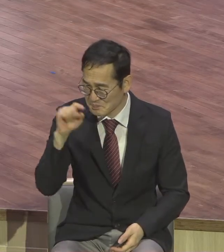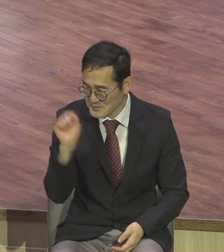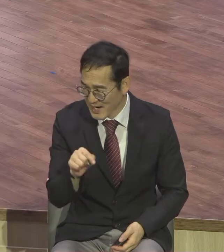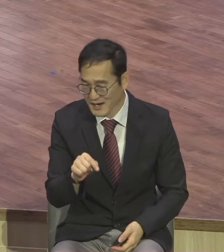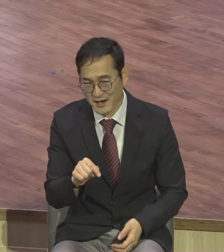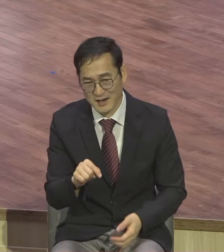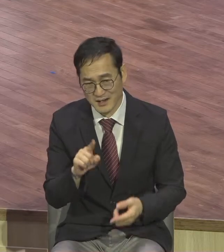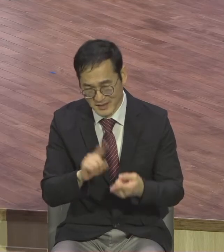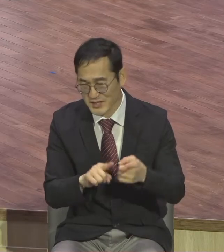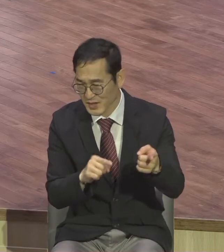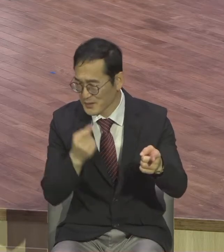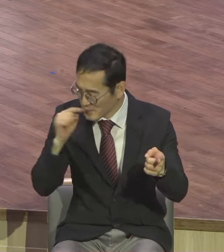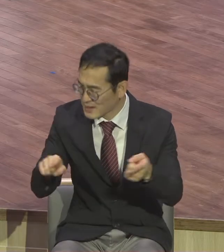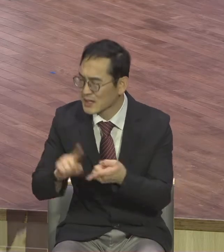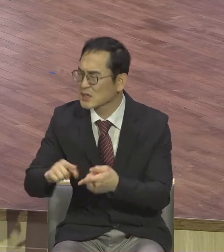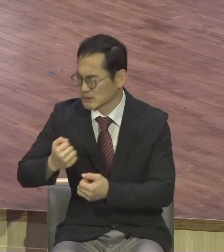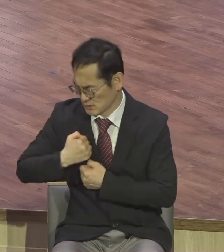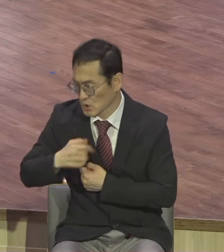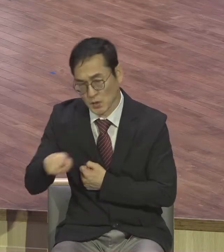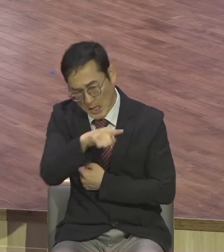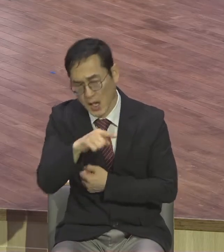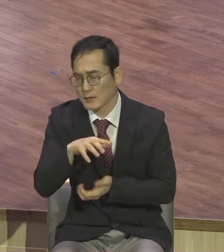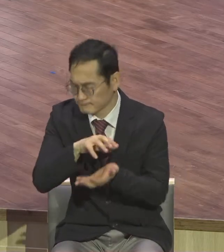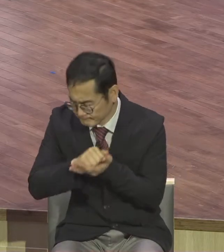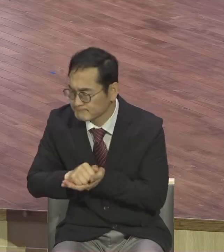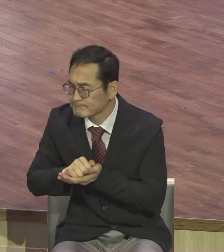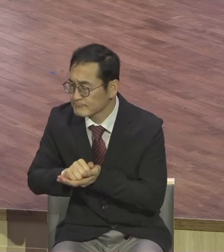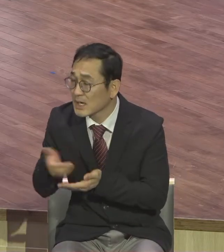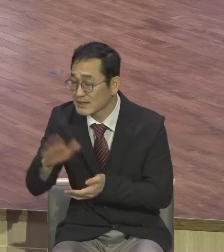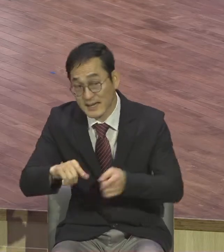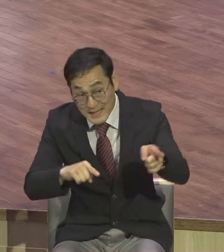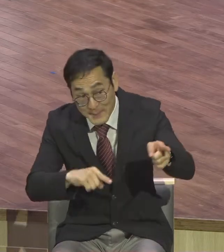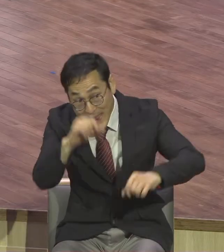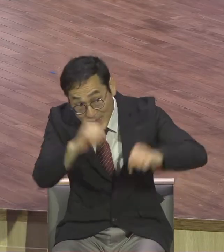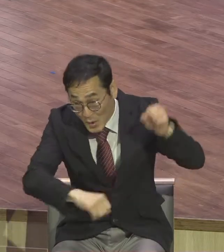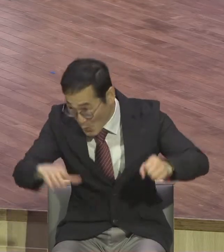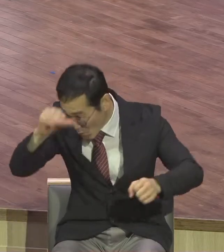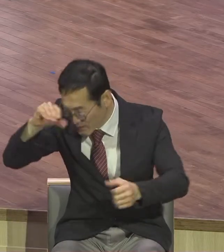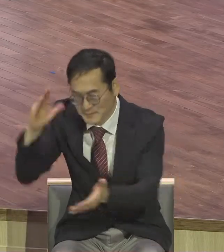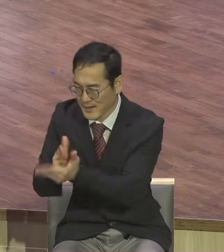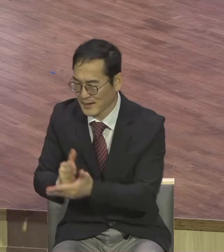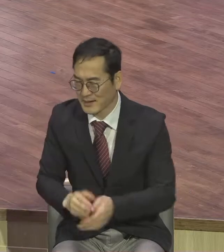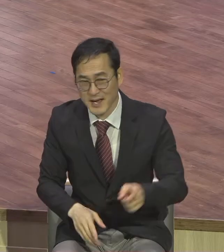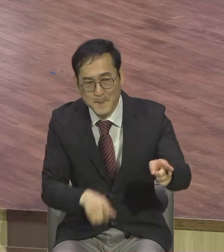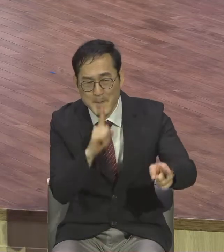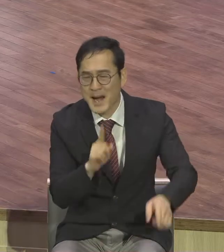지키되 그들이 하는 행위는 본받지 말라 그들은 말만 하고 행하지 아니하며